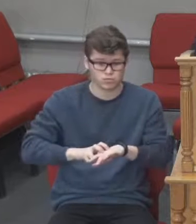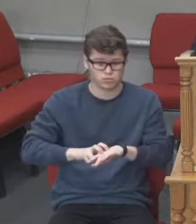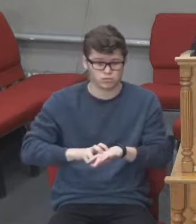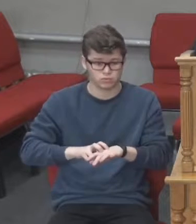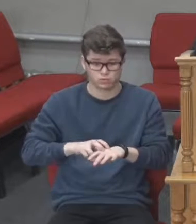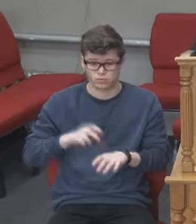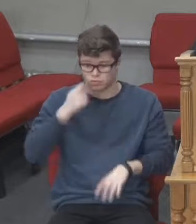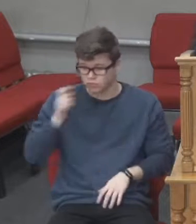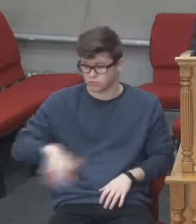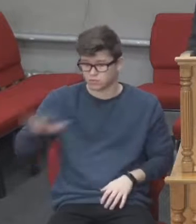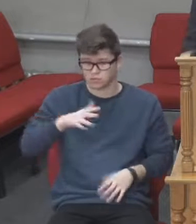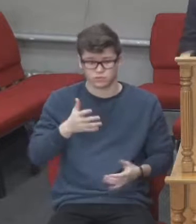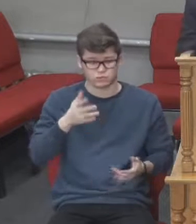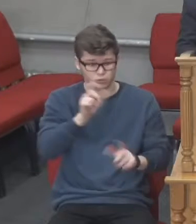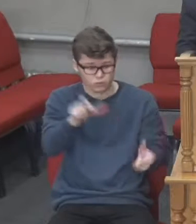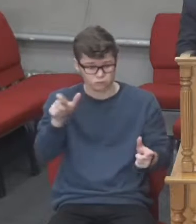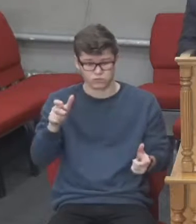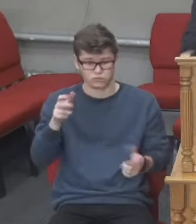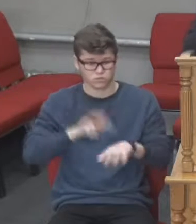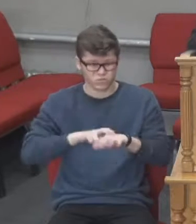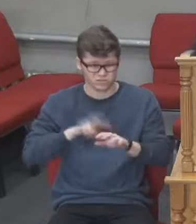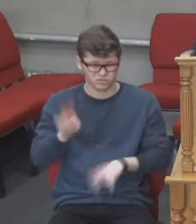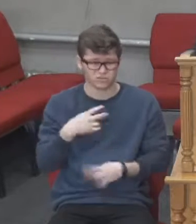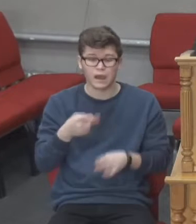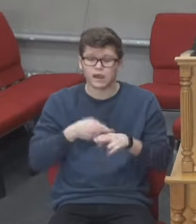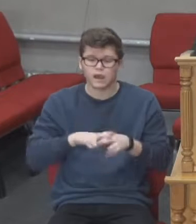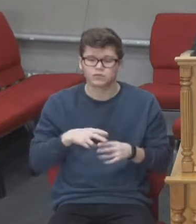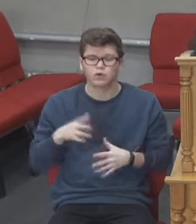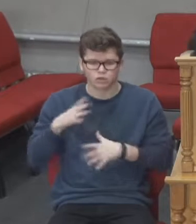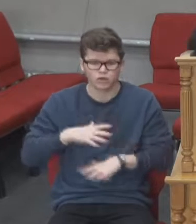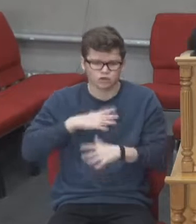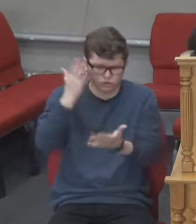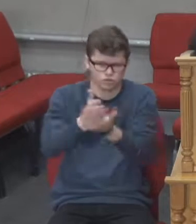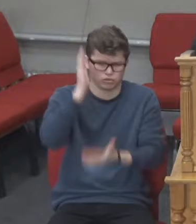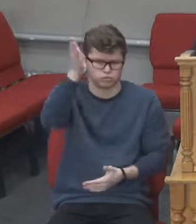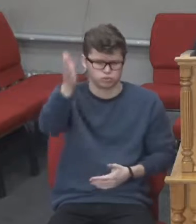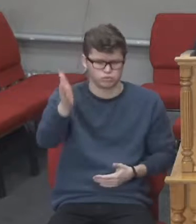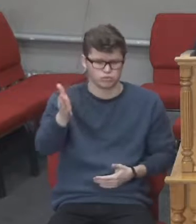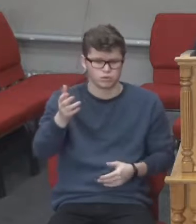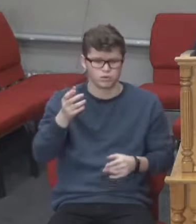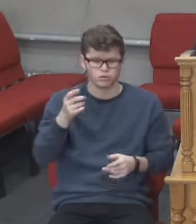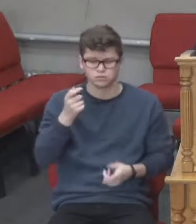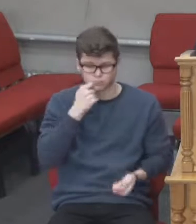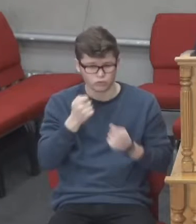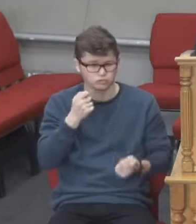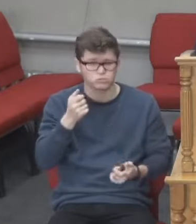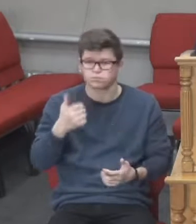Шановні українці, не лякайтеся. «Є надія, це ще не кінець. Глядіть, не лякайтеся.